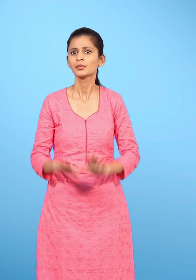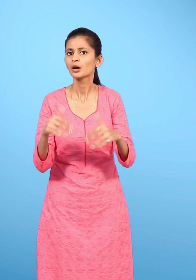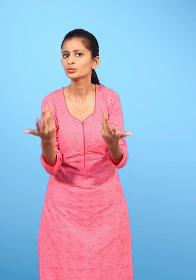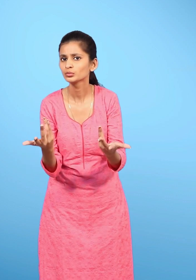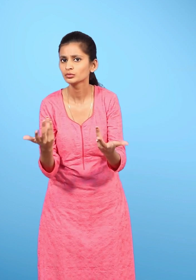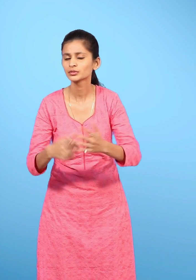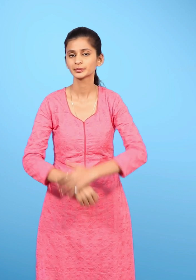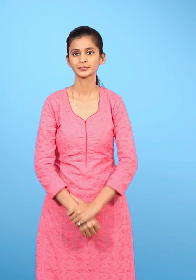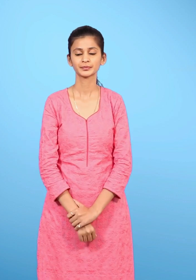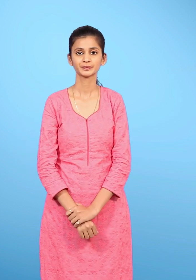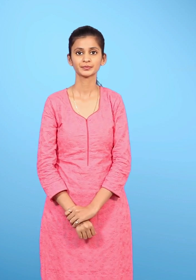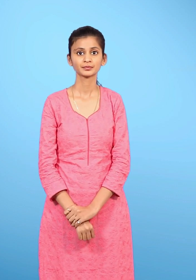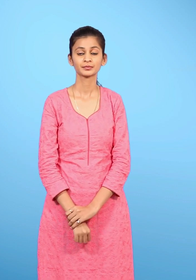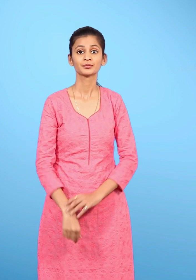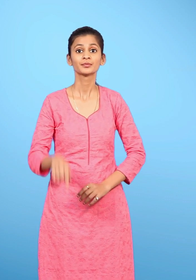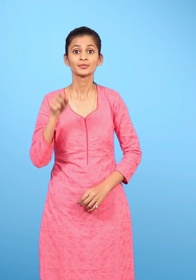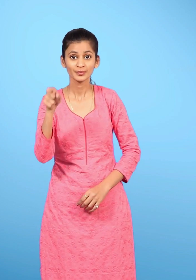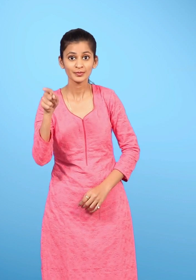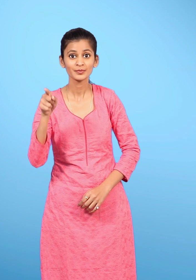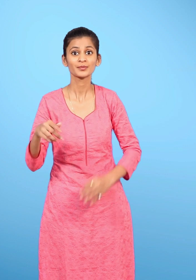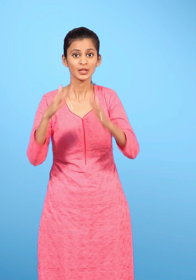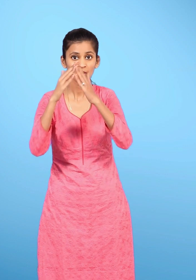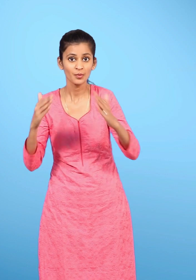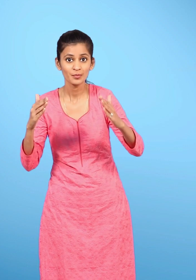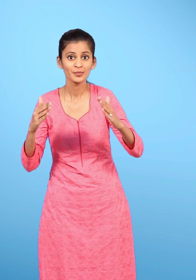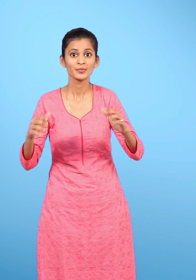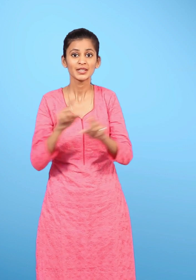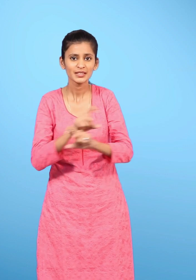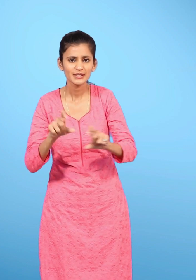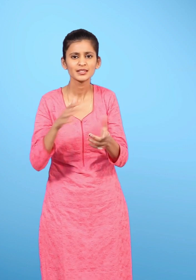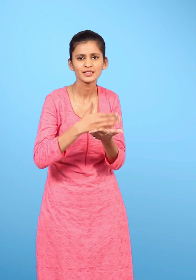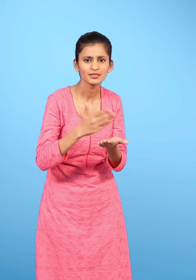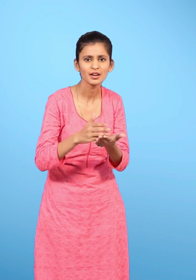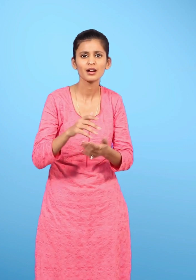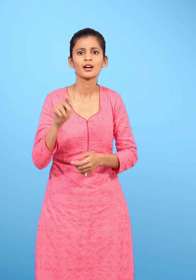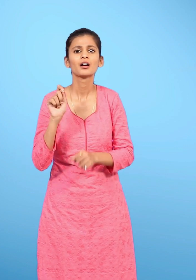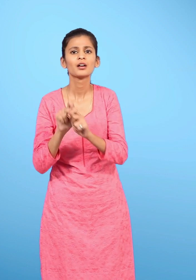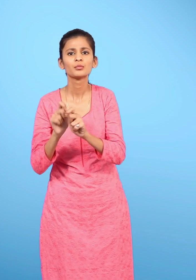कैसे? तुम्हारे घर में सफाई का काम कौन कौन करता है?